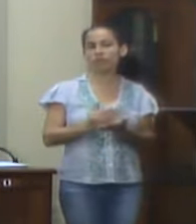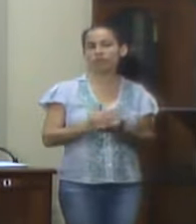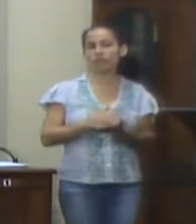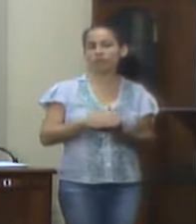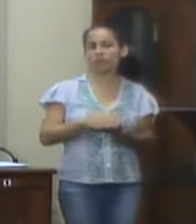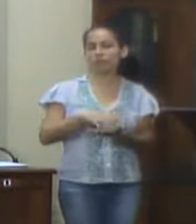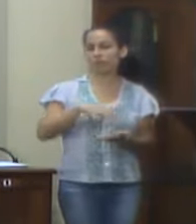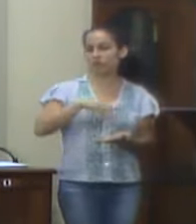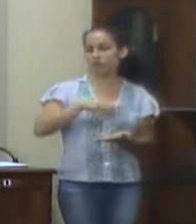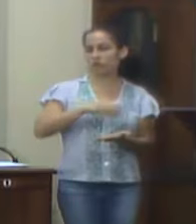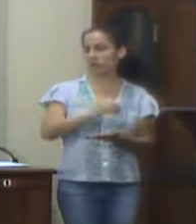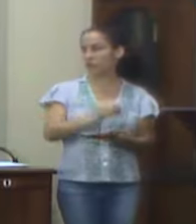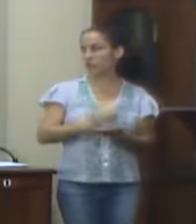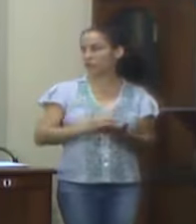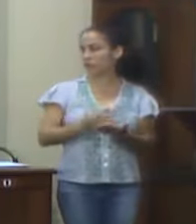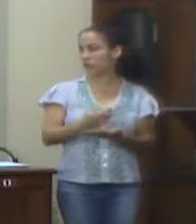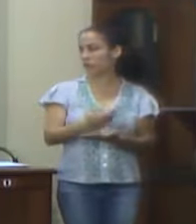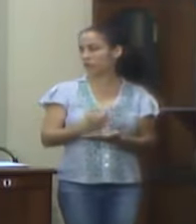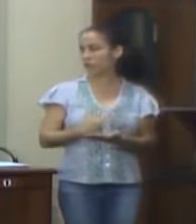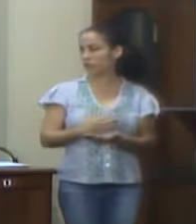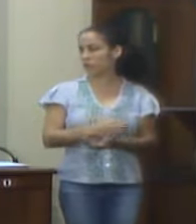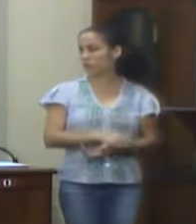cópia dos ofícios e correspondência.